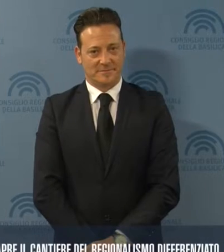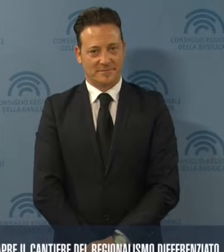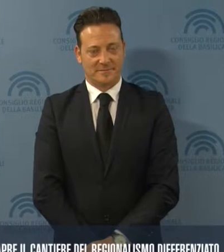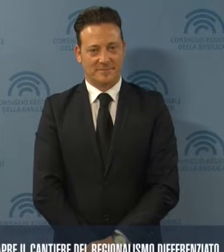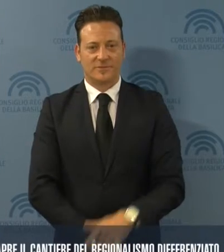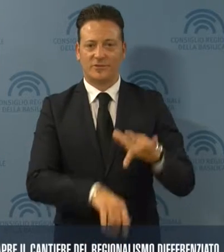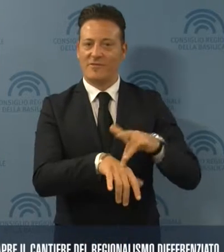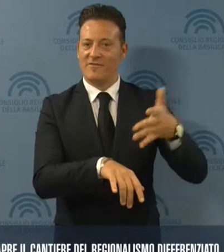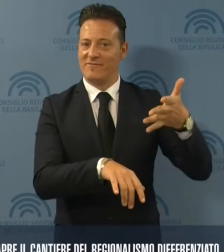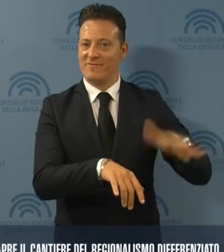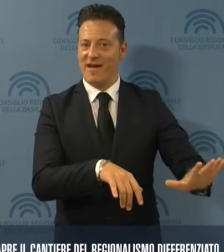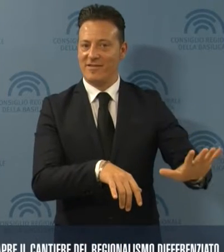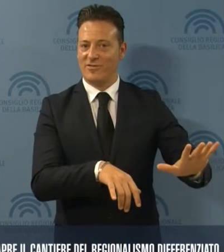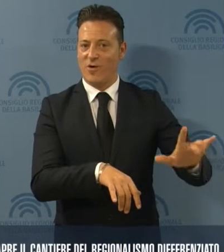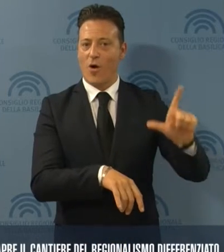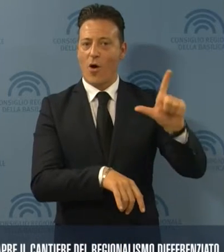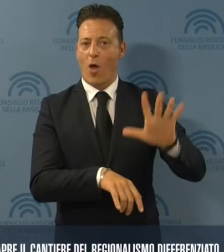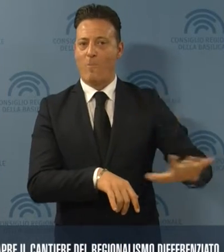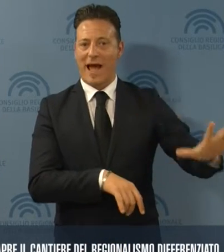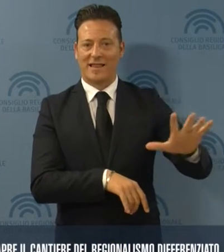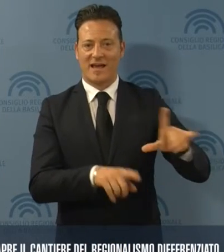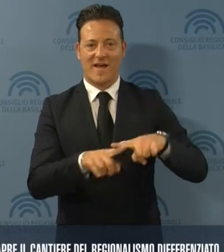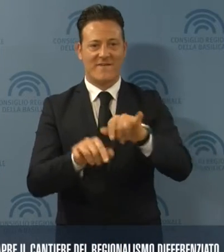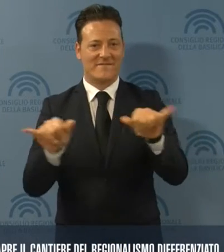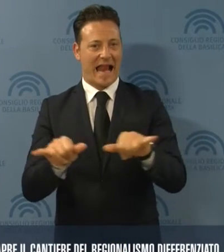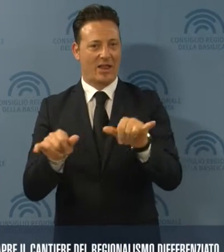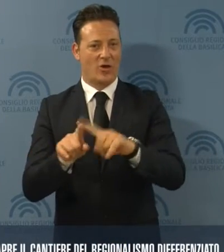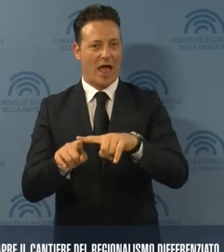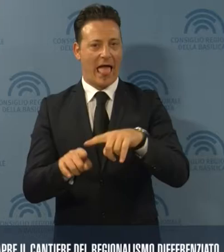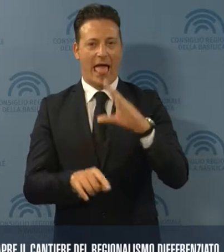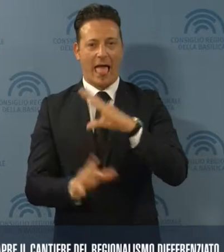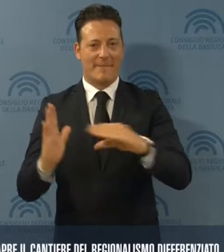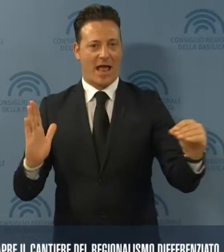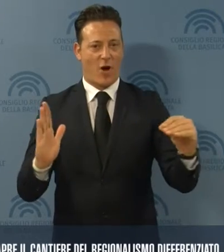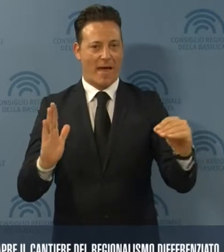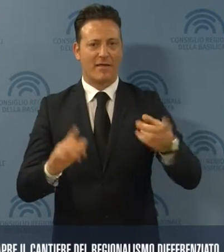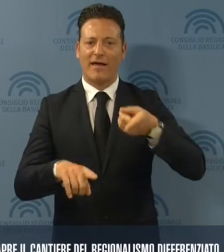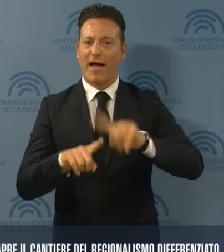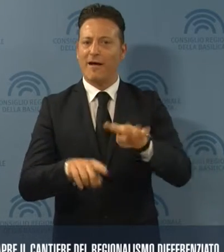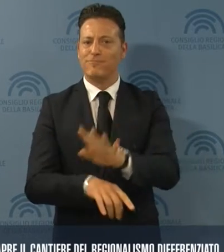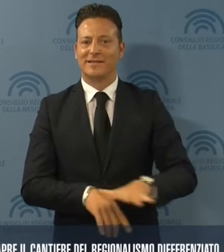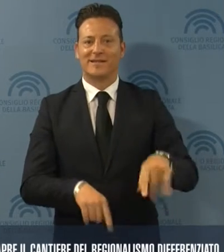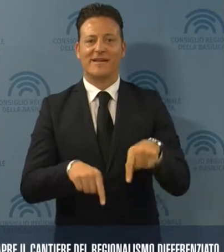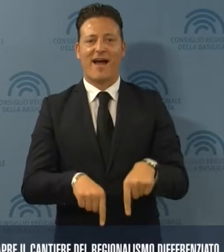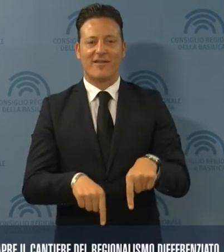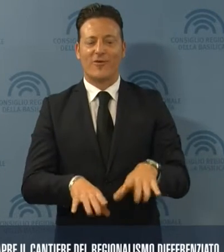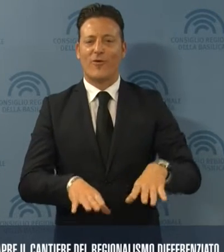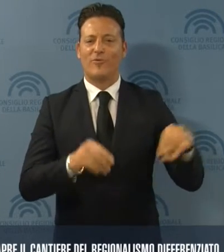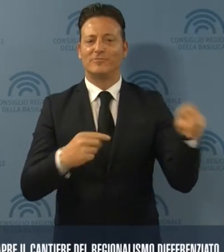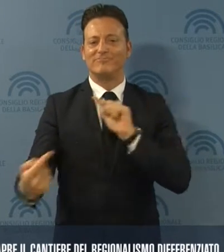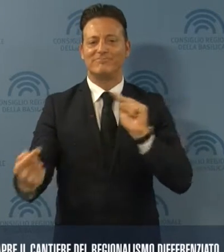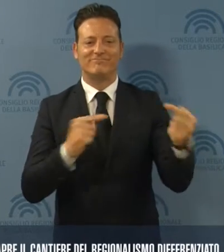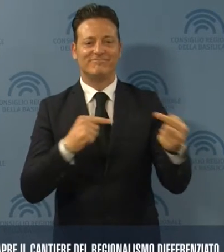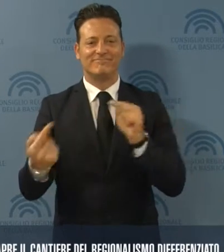Dopo l'esperienza avviata in Lombardia, Veneto ed Emilia Romagna, anche in Basilicata, si inizia a